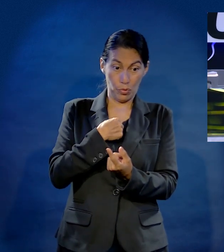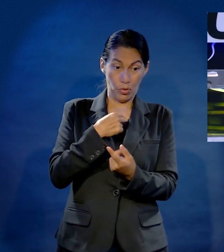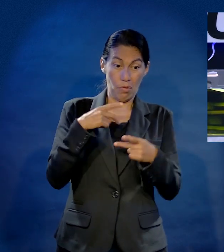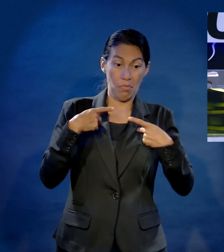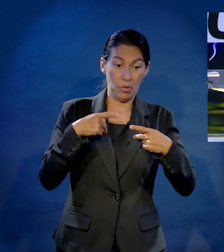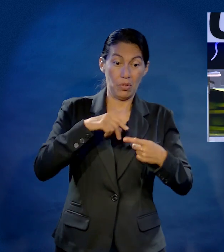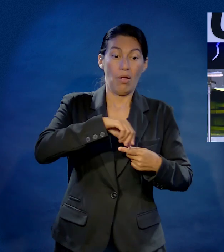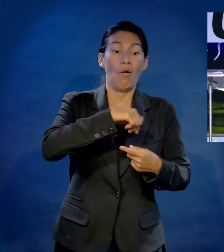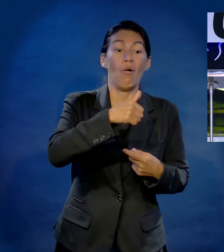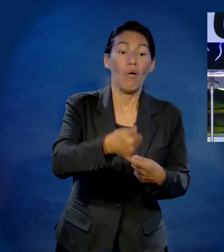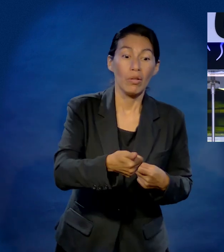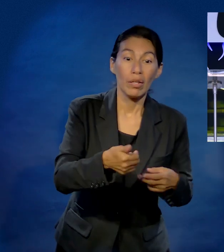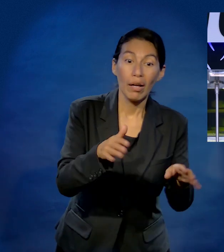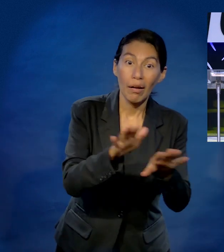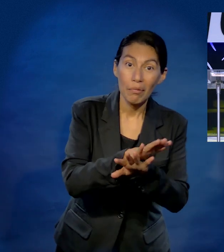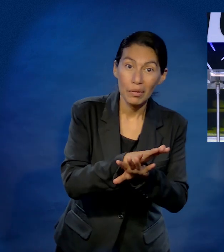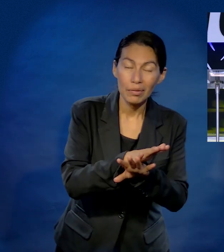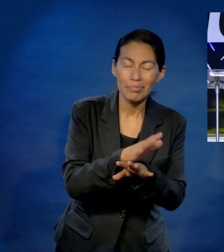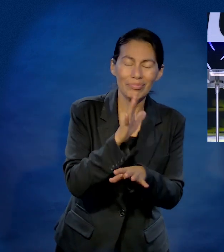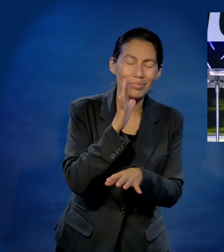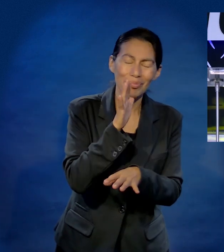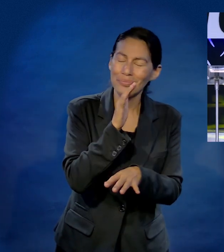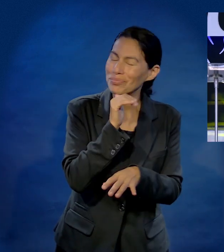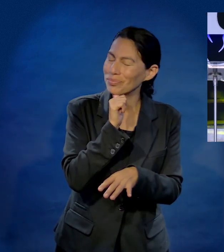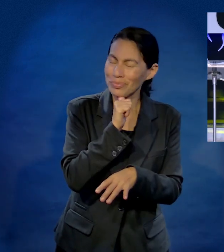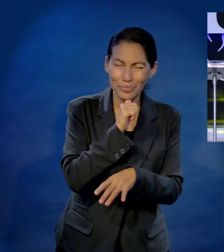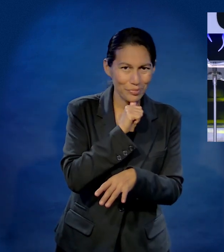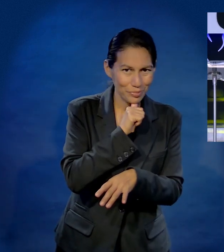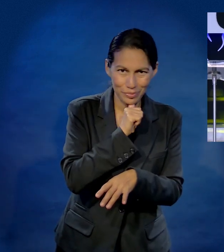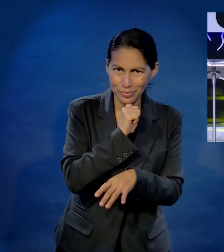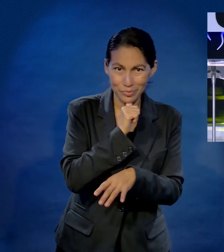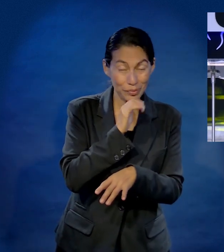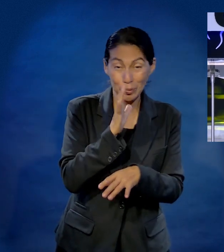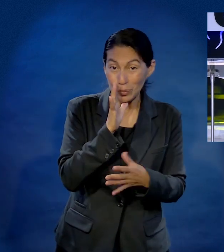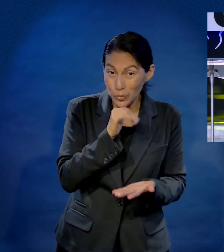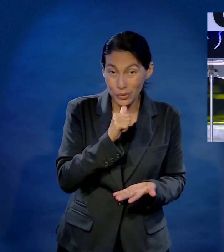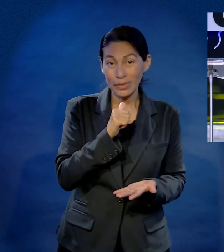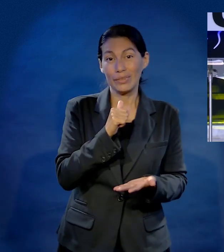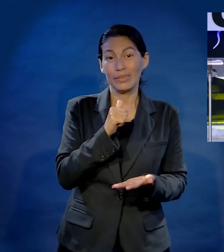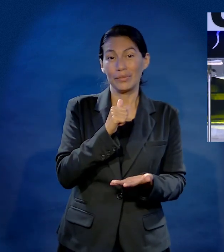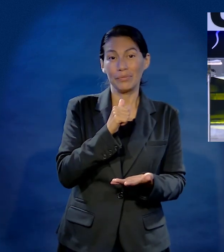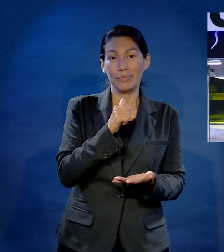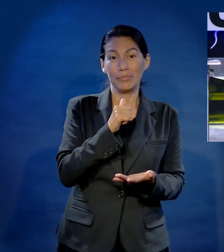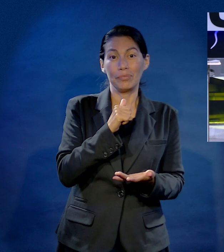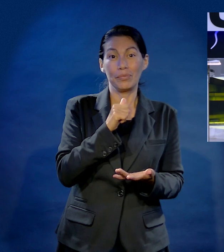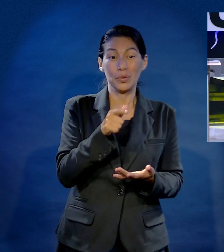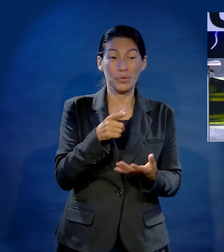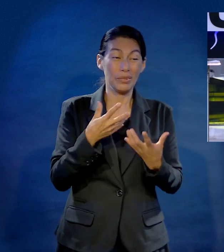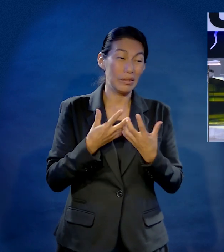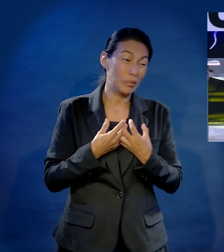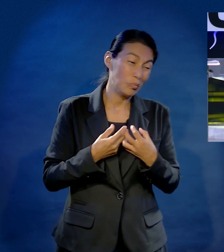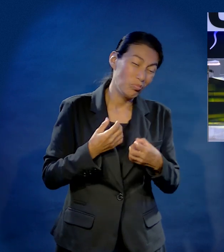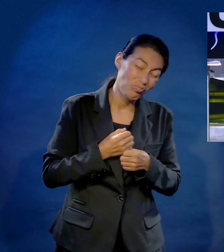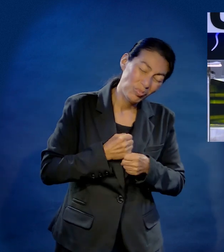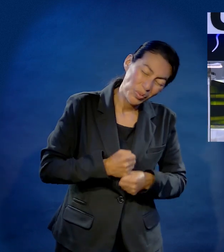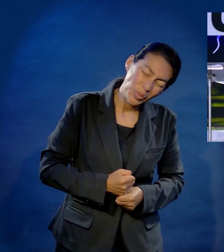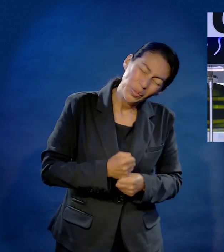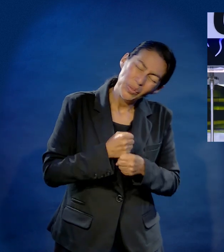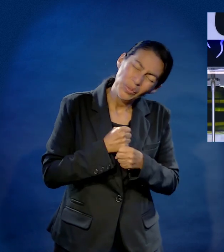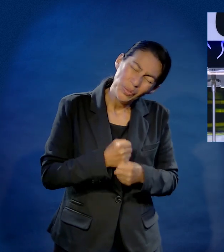cambiar a otra persona. Es el peor negocio de la vida, querer cambiar a alguien, querer cambiar a alguien, no cambia a la persona. Te